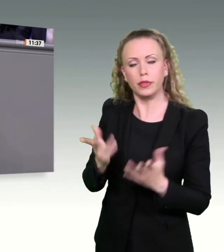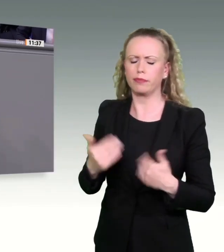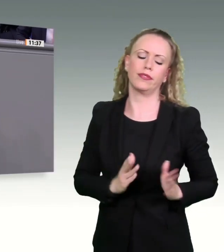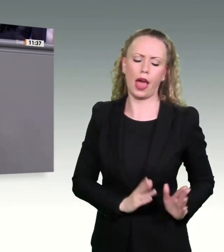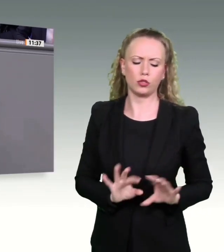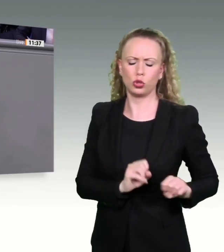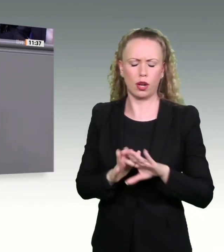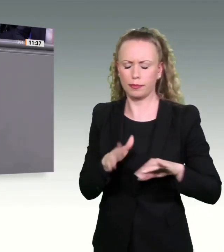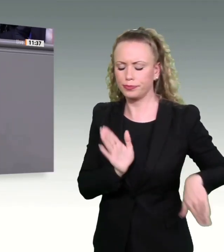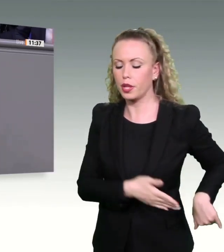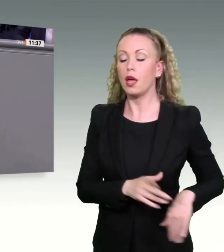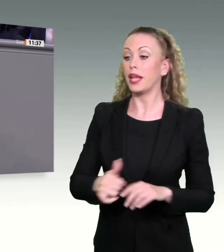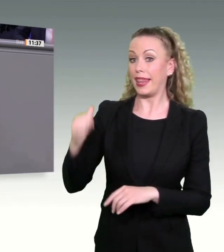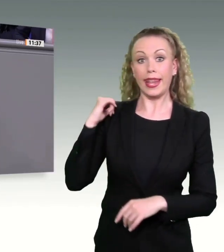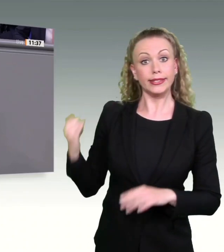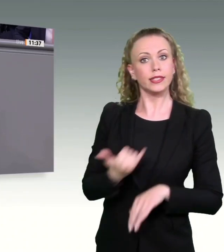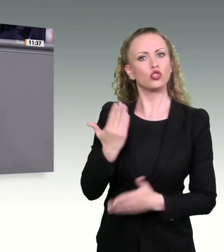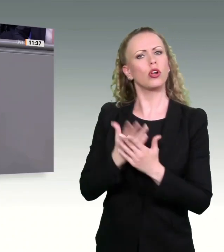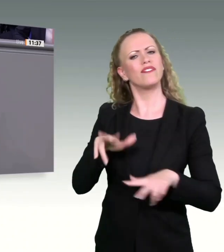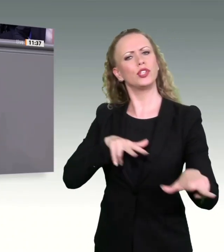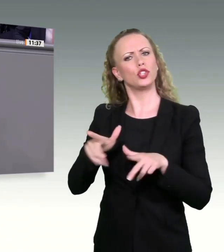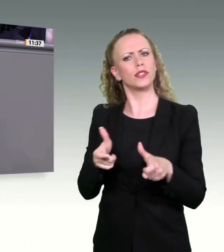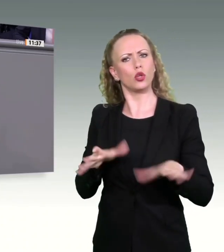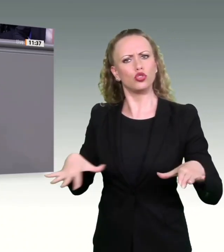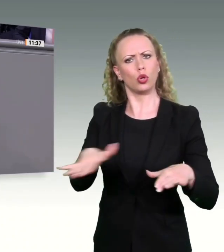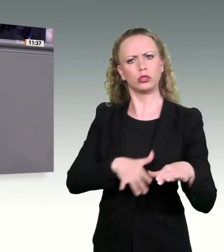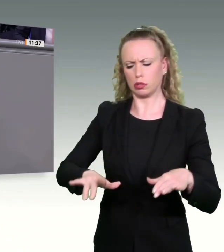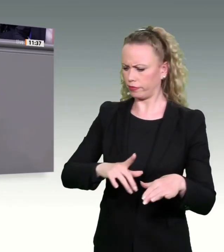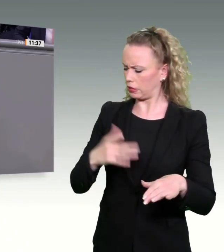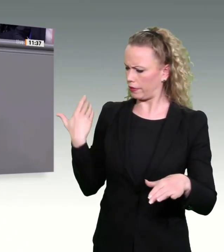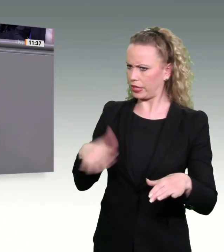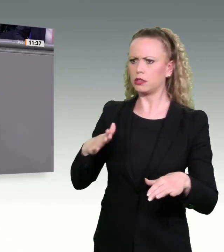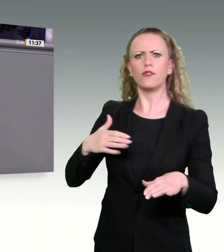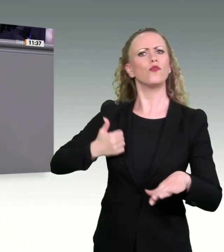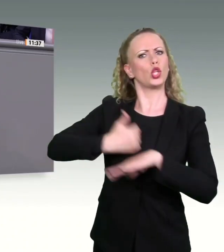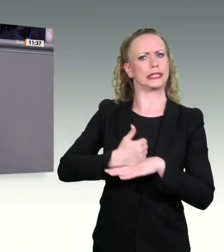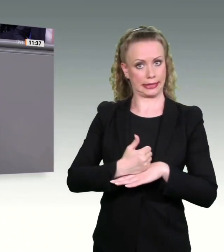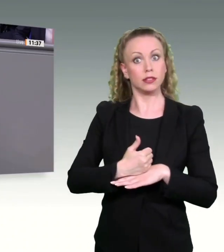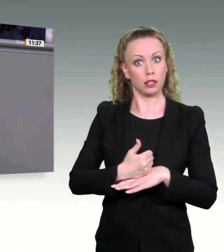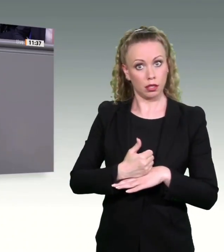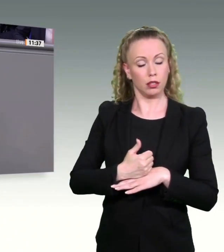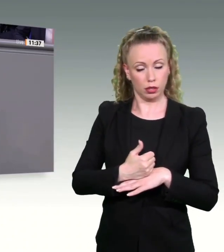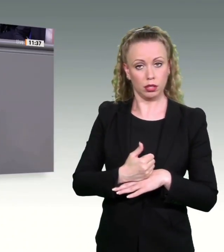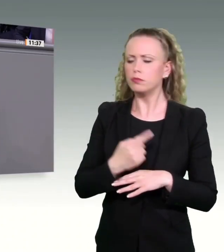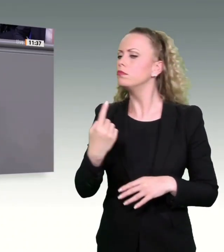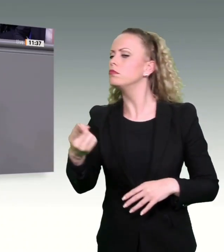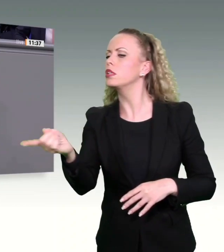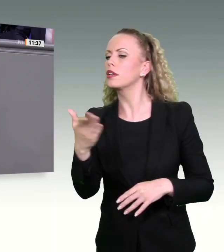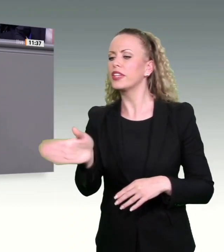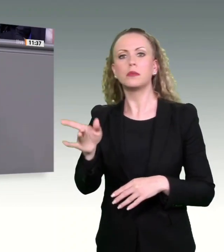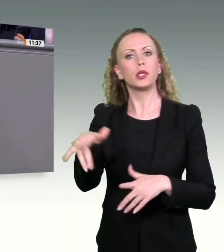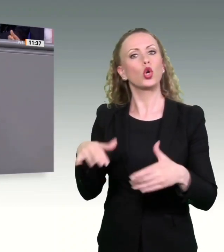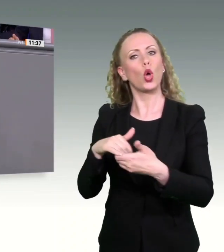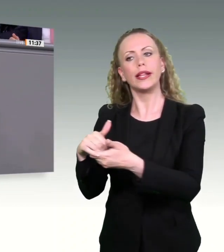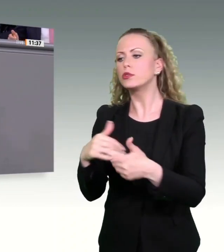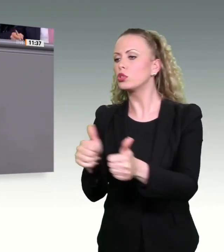den letzten Jahren im Wirtschaftsausschuss. Da war ich der Vorsitzende, da saßt ihr mit eurem Koalitionspartner drin. Der